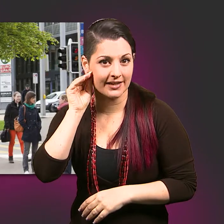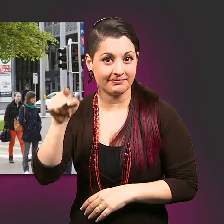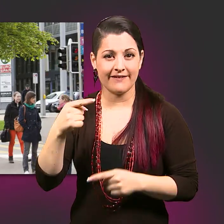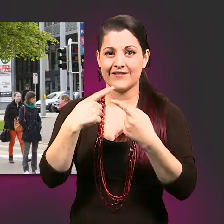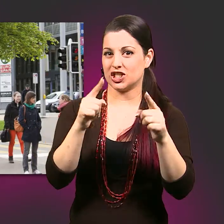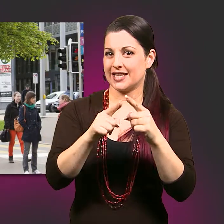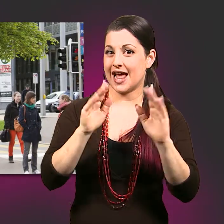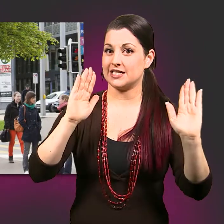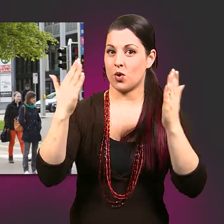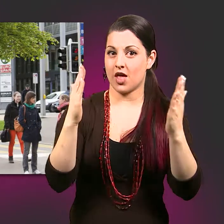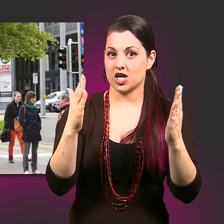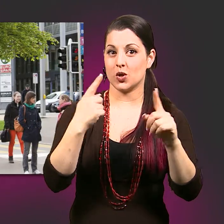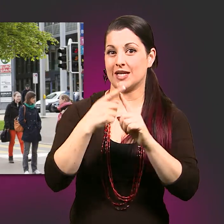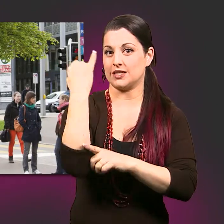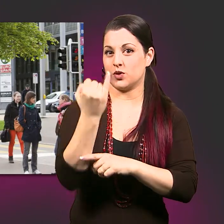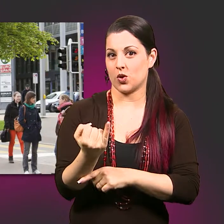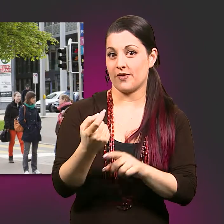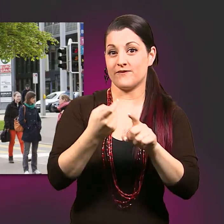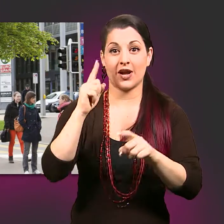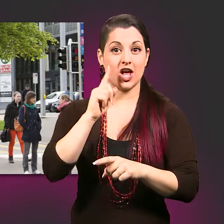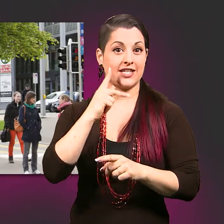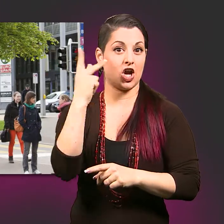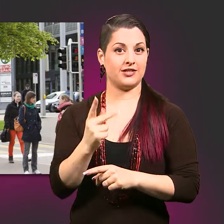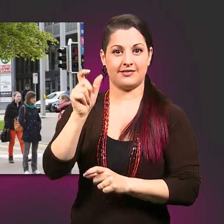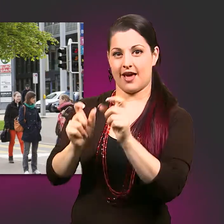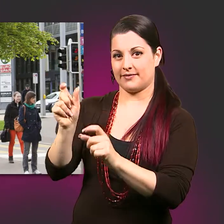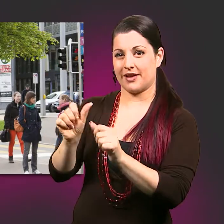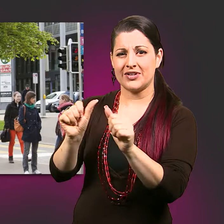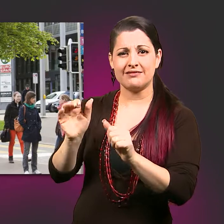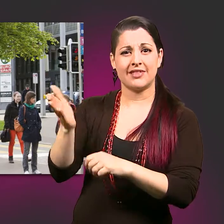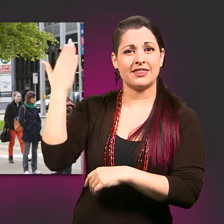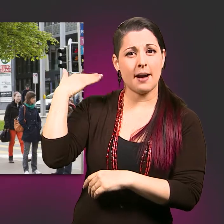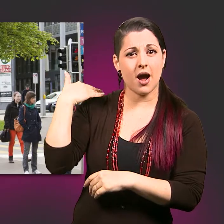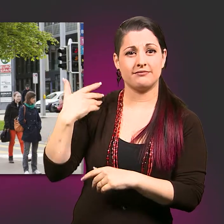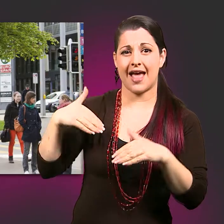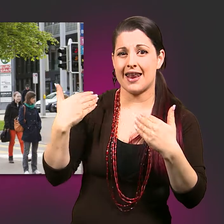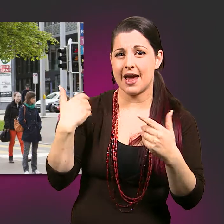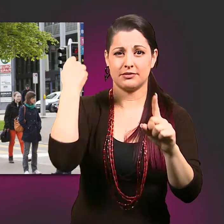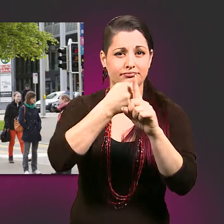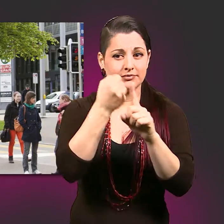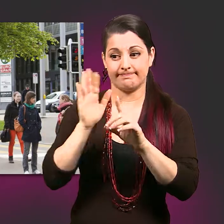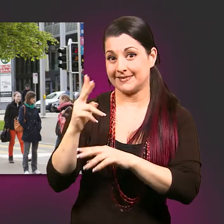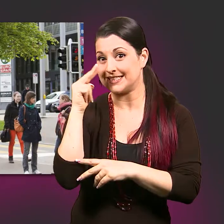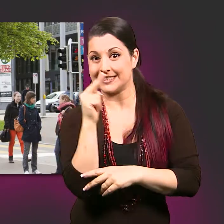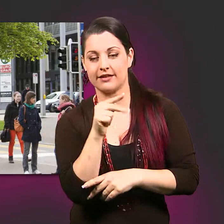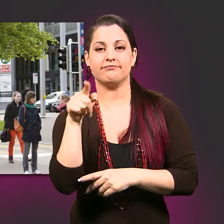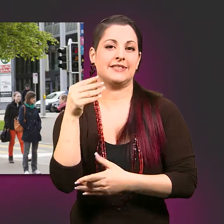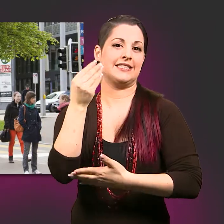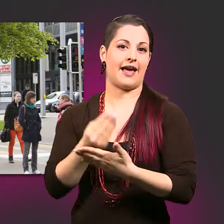Verstehen. Zahlreiche Exponate und Illustrationen von gehörlosen Künstlern zeigen, wie sie damals gelebt haben, wie sie kämpften